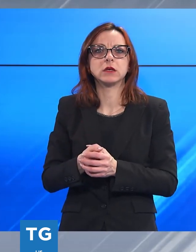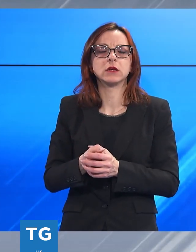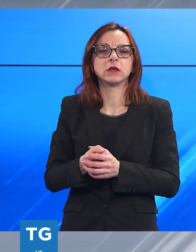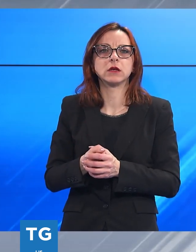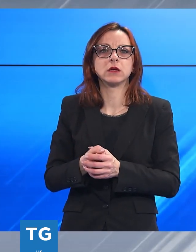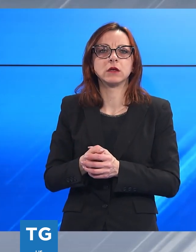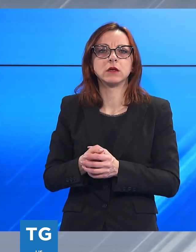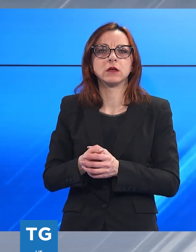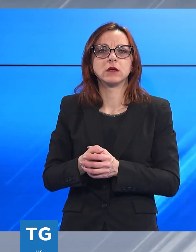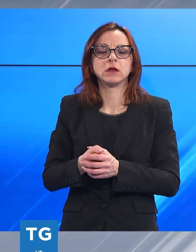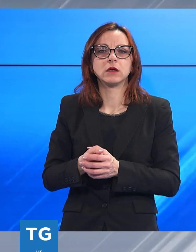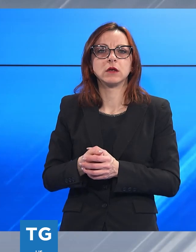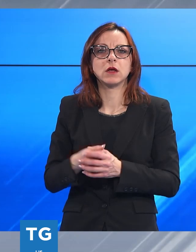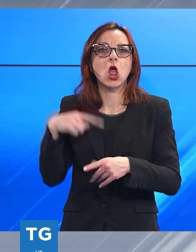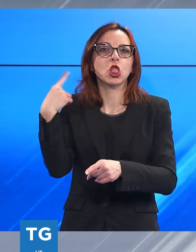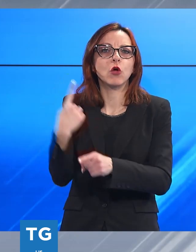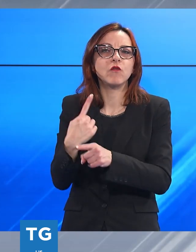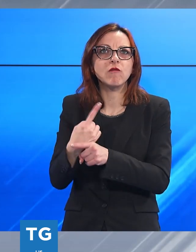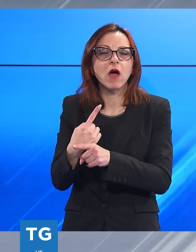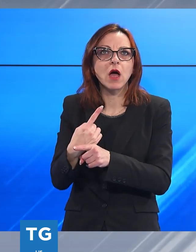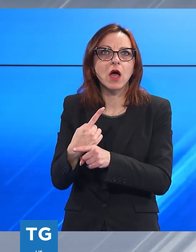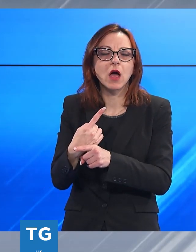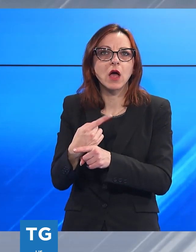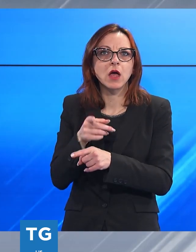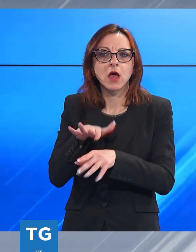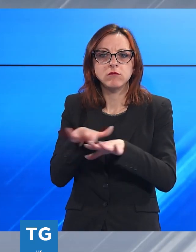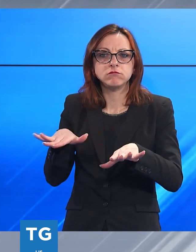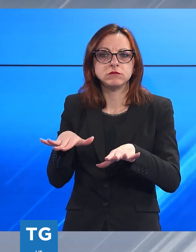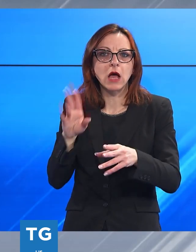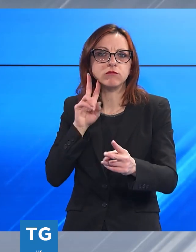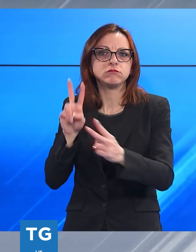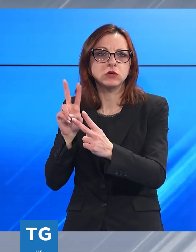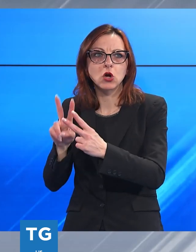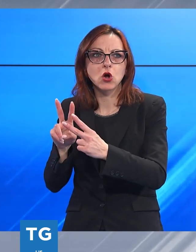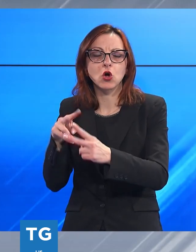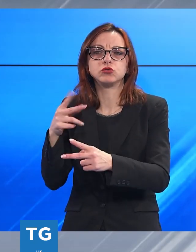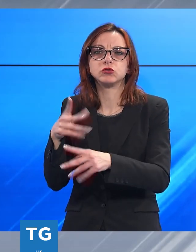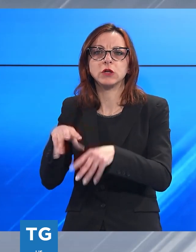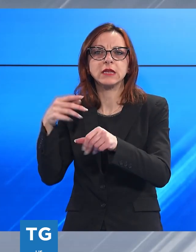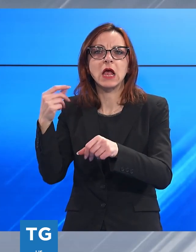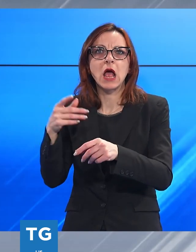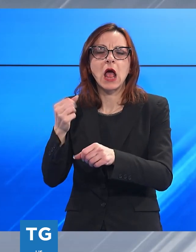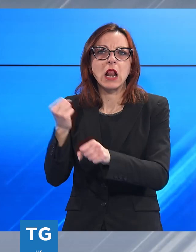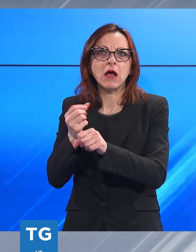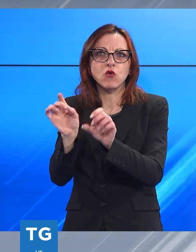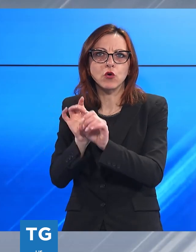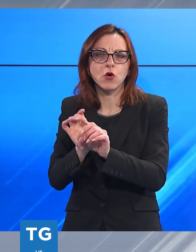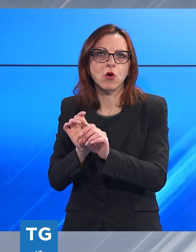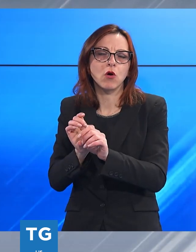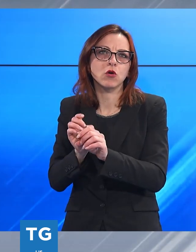che dovevano in un certo senso iniziare un lavoro importante di riforme liberali.